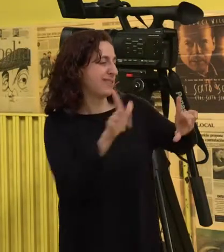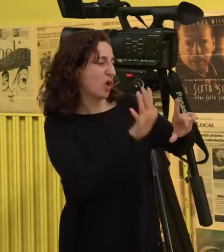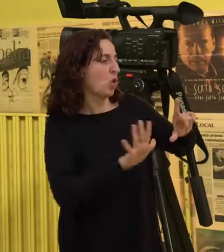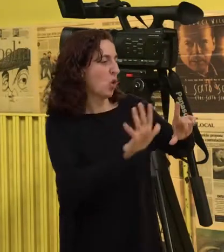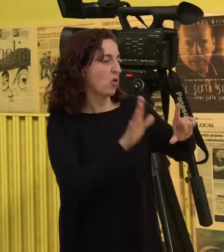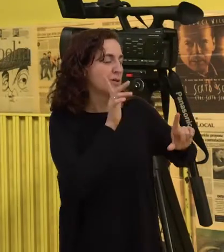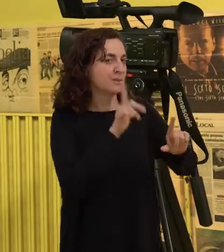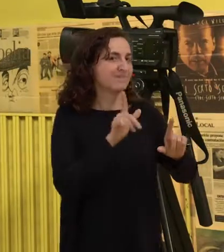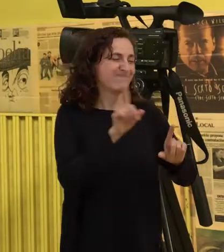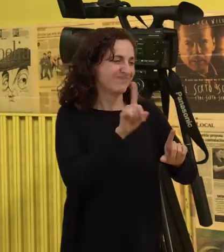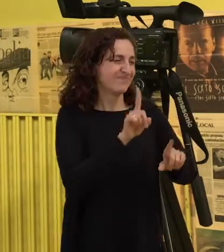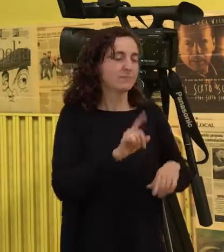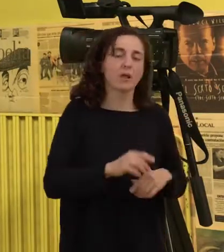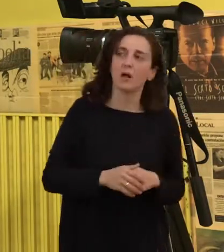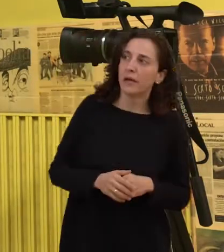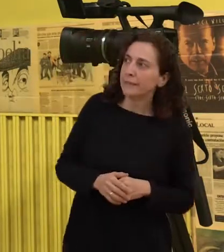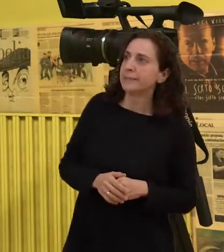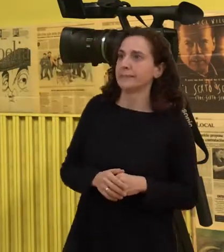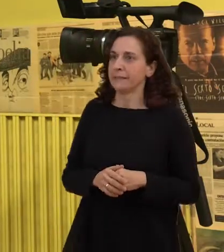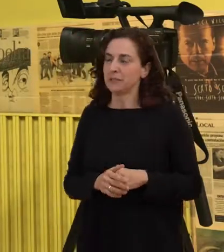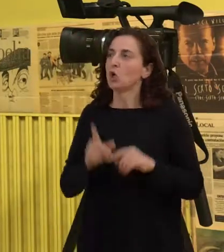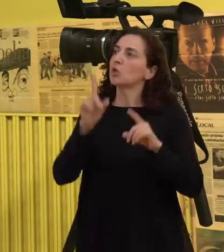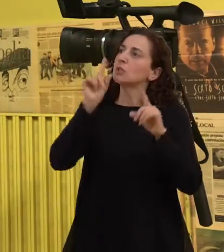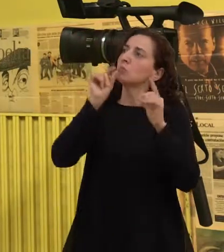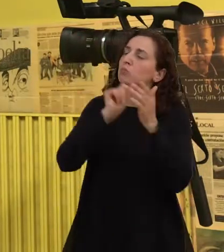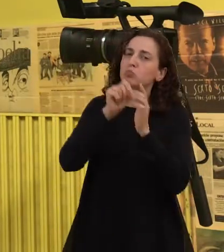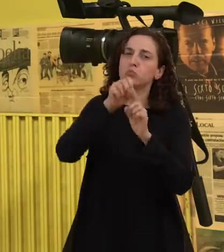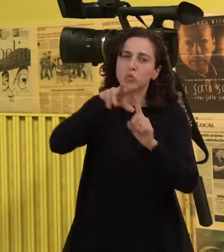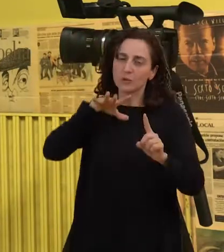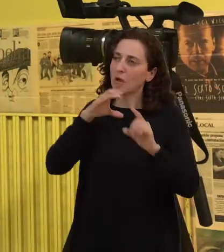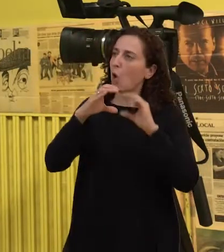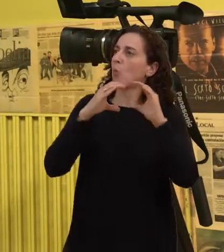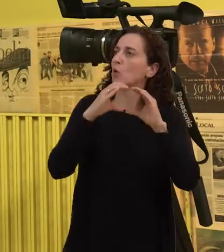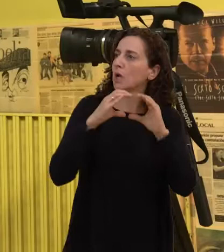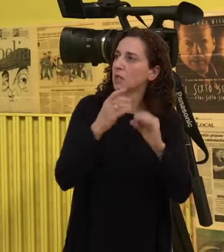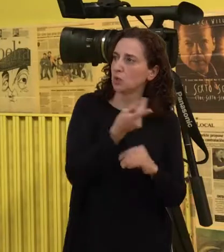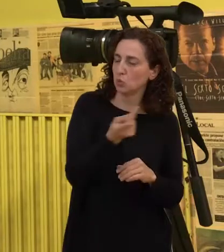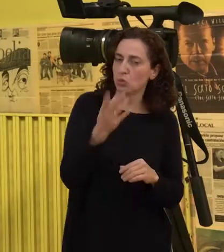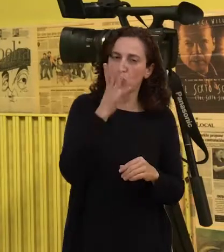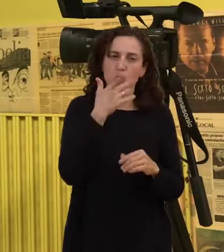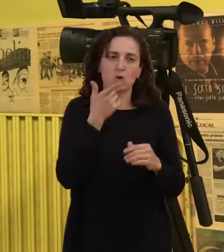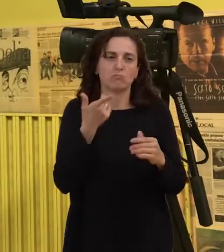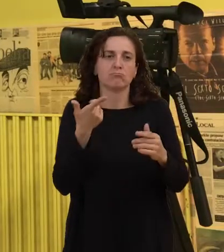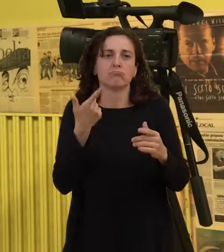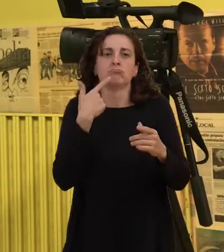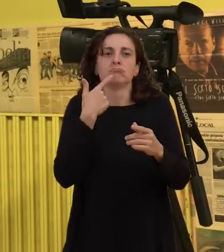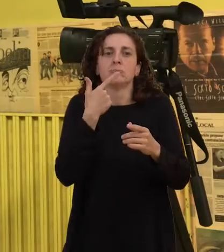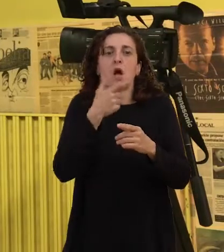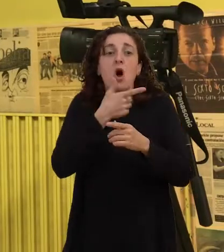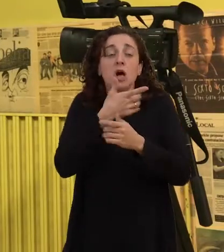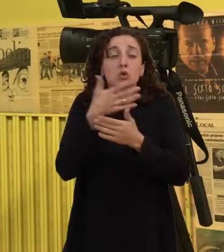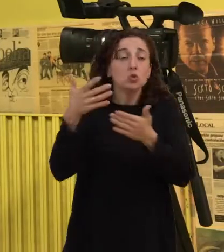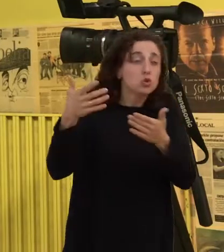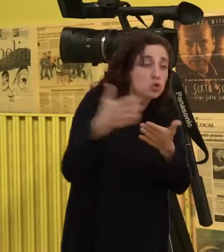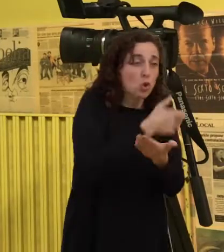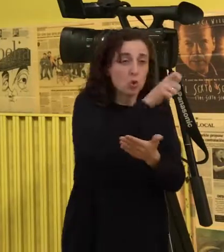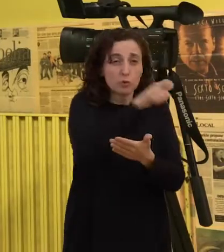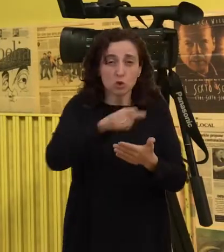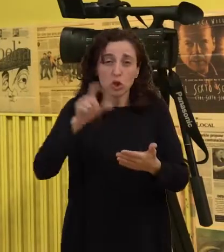punto de vista comunicativo, porque non alcanza a llegar a toda a población destino,